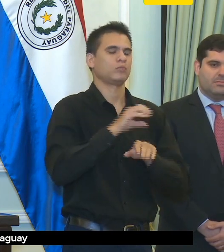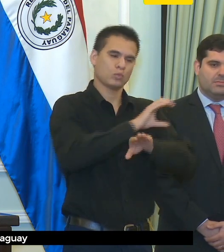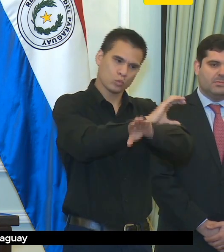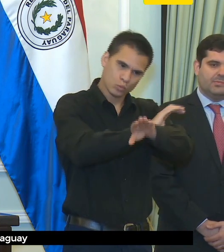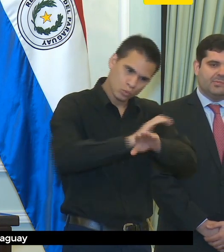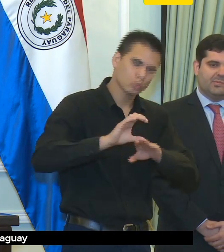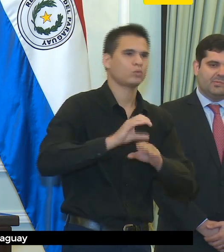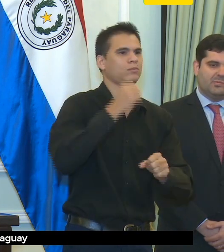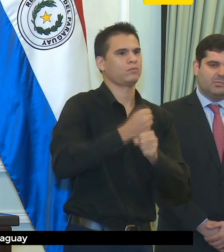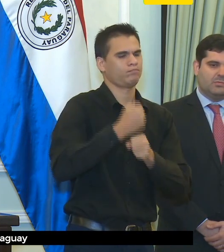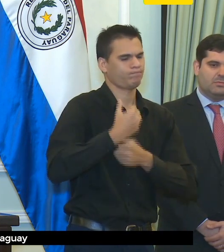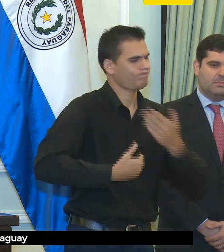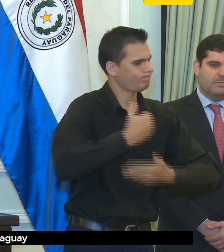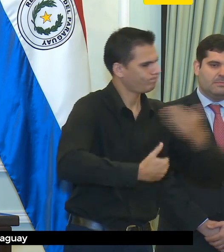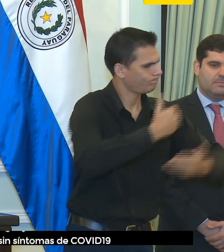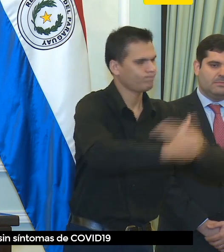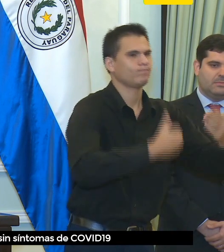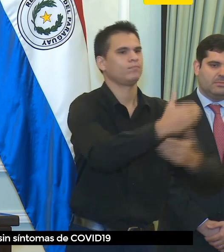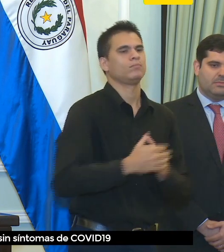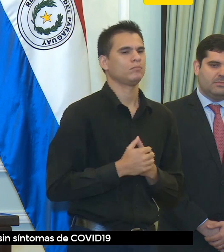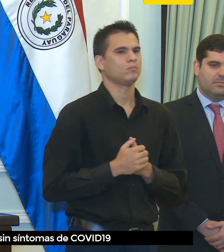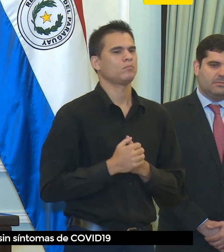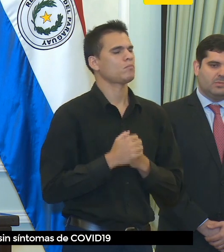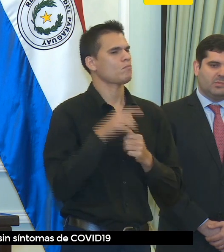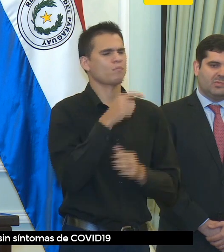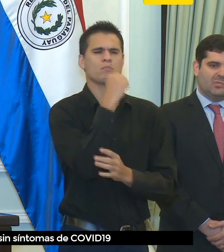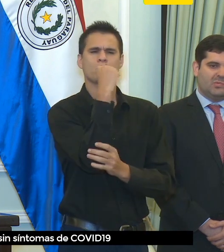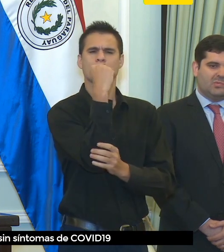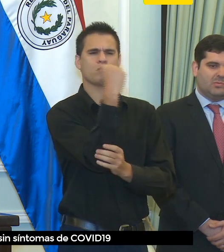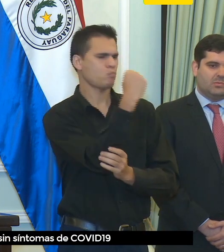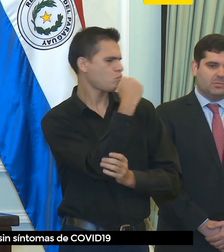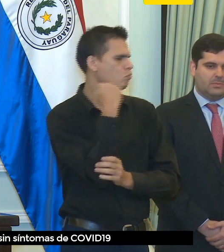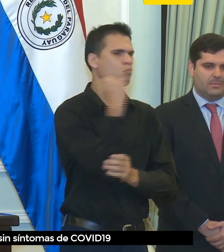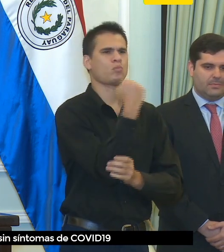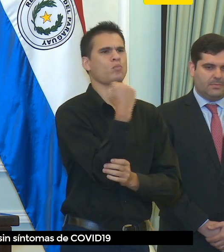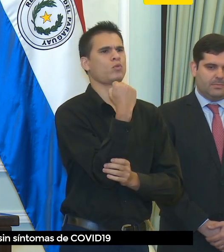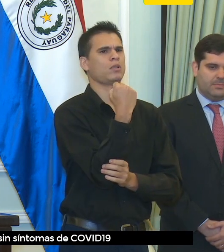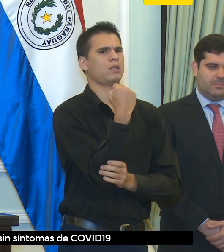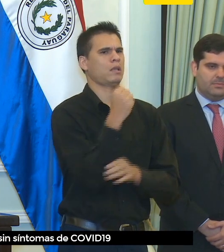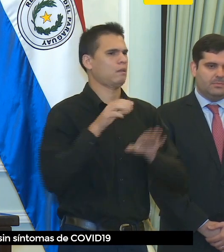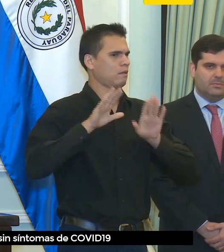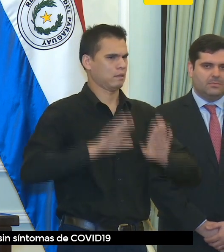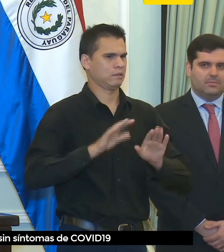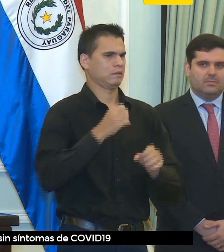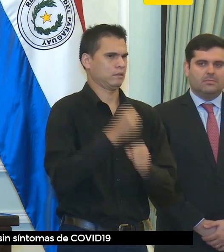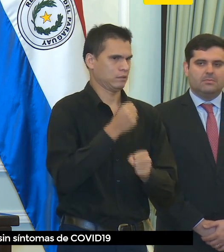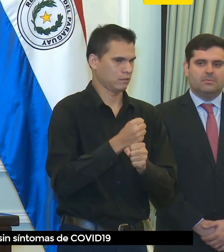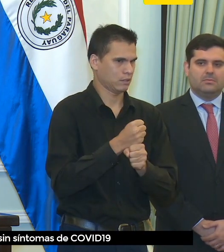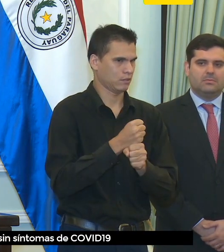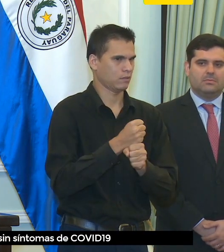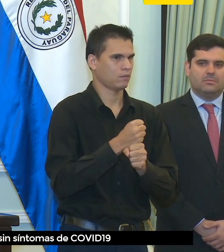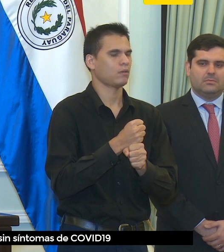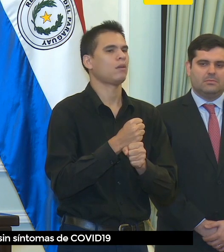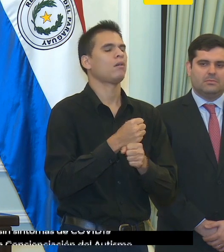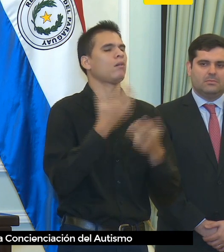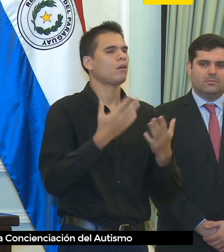trabajando. Es importante que las áreas que pueden seguir trabajando lo hagan y tenemos la